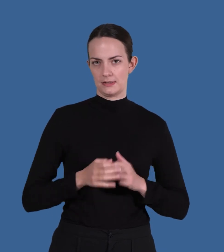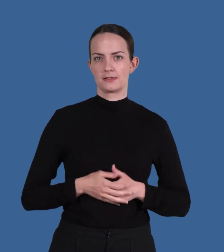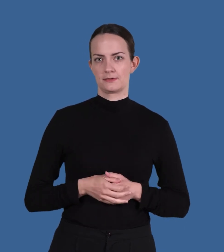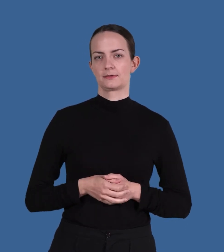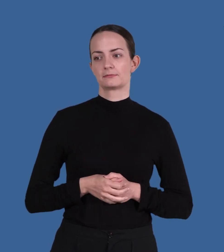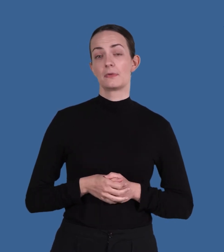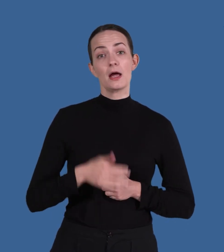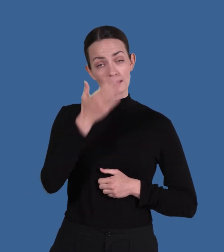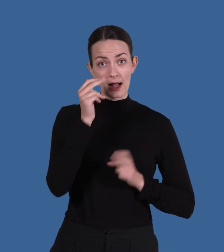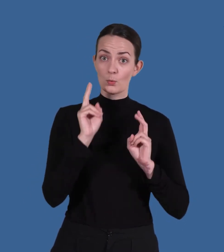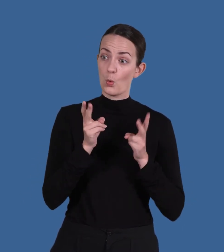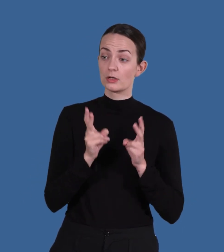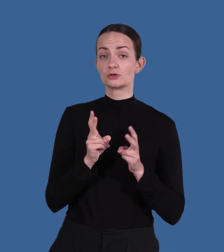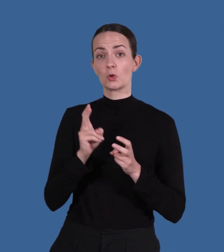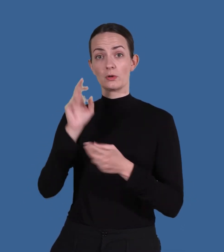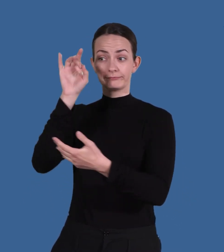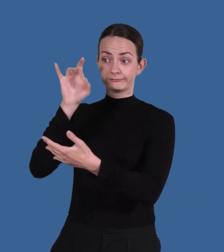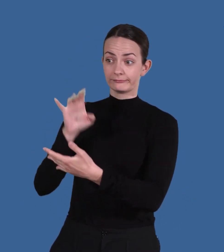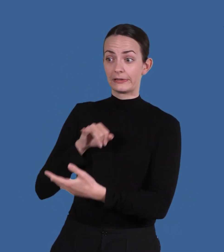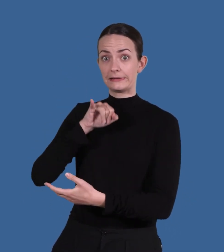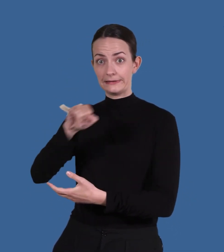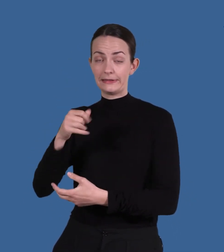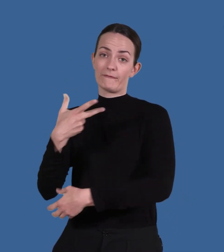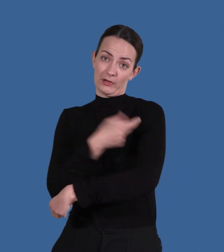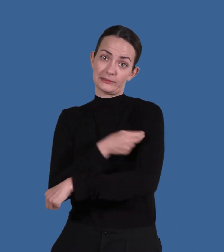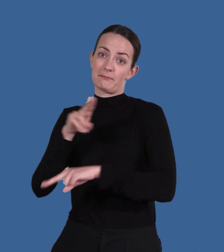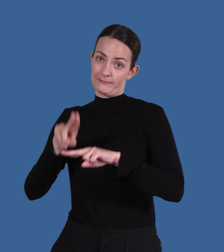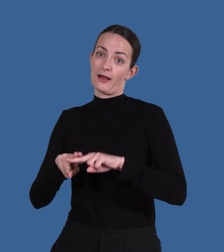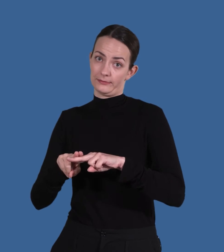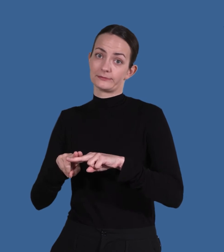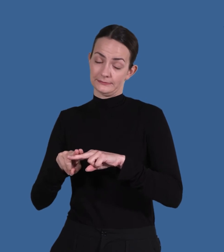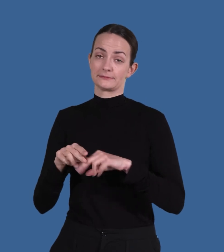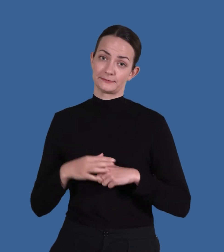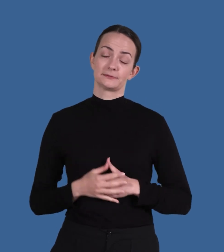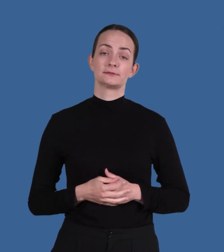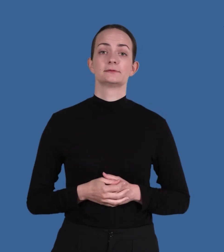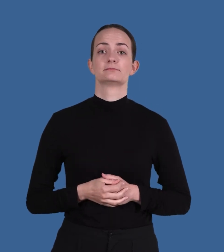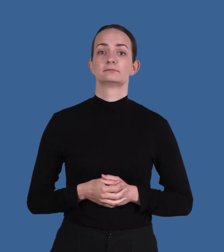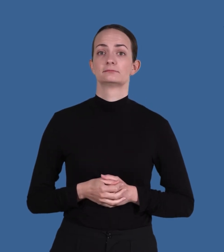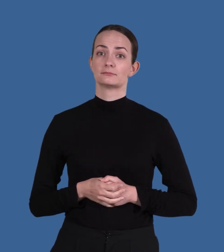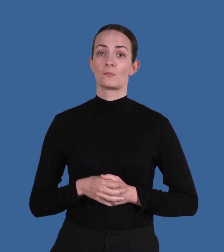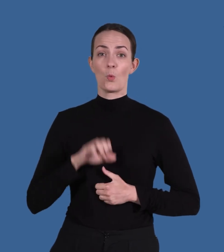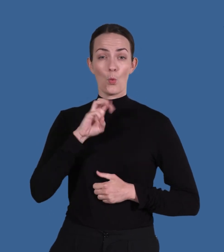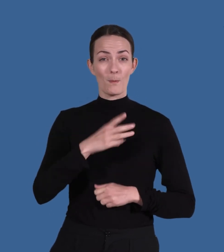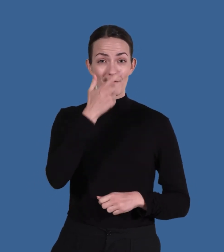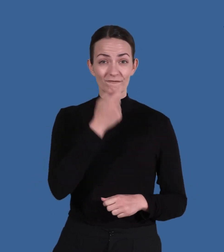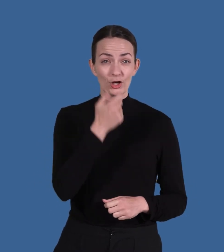Du kan även få en hälsodeklaration att fylla i under ditt vaccinationsbesök Kom inte till